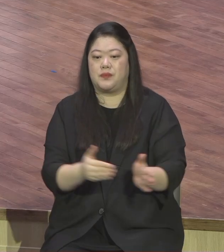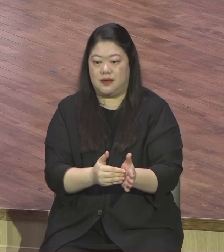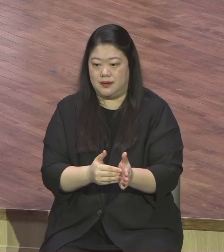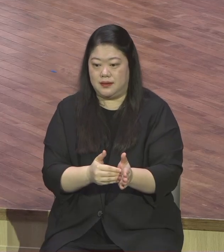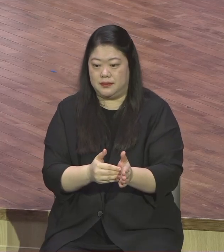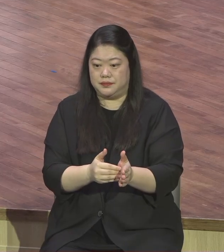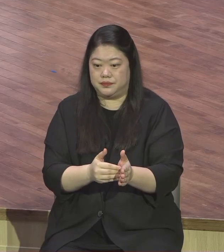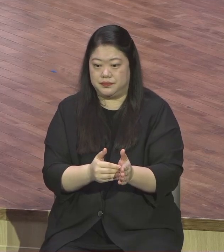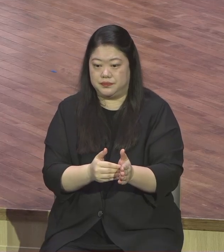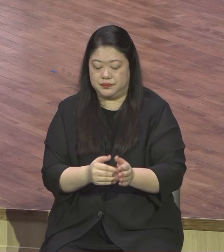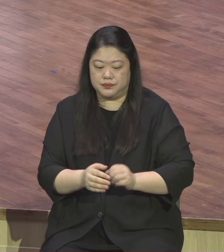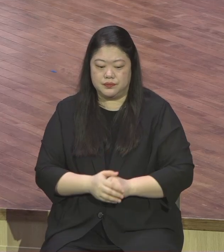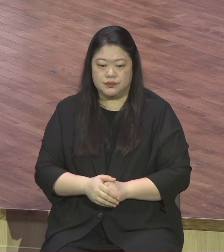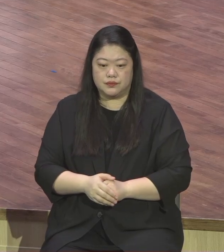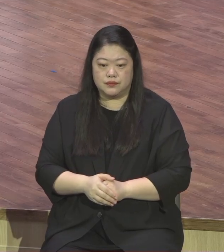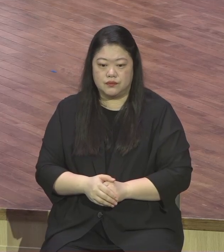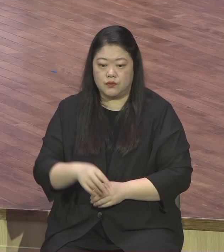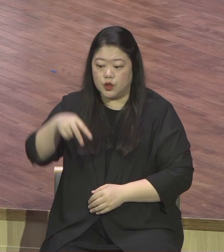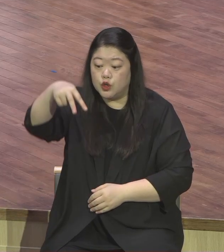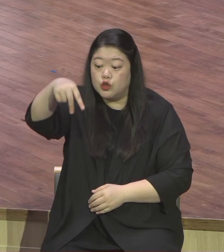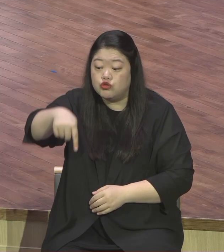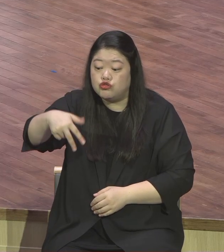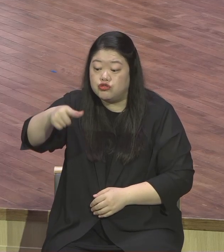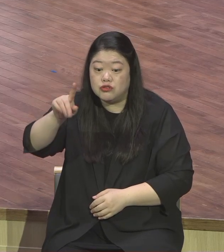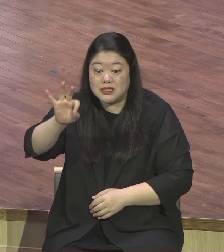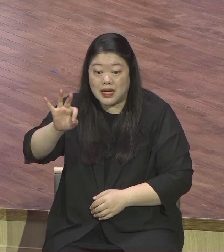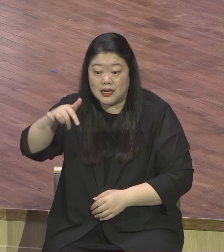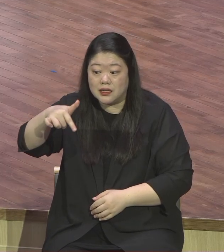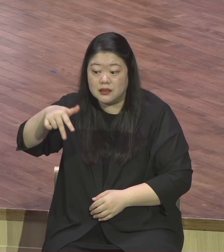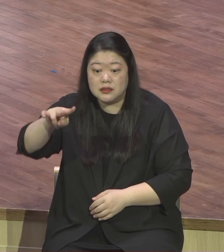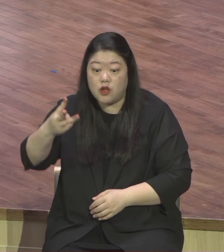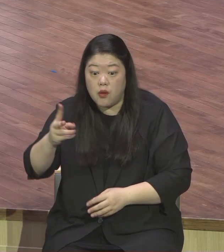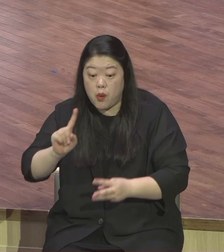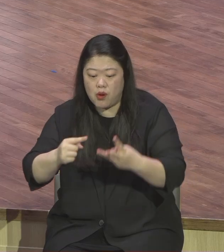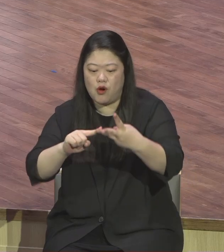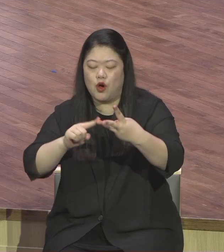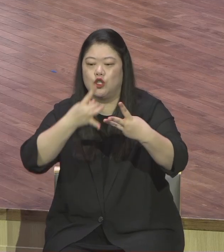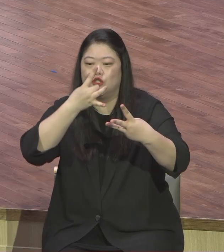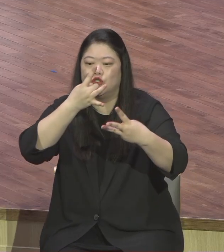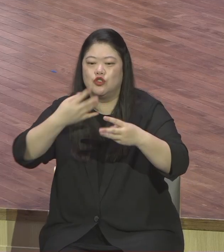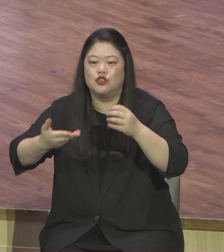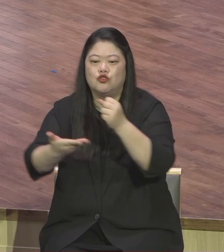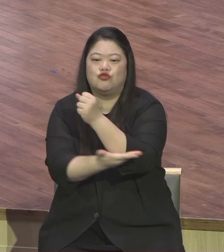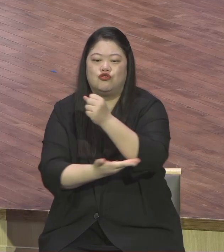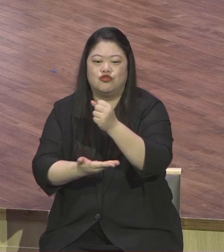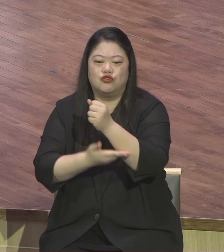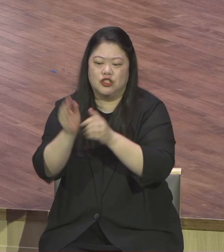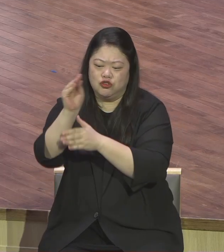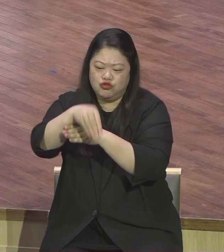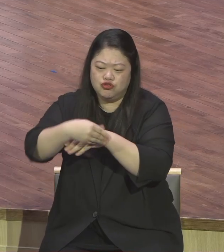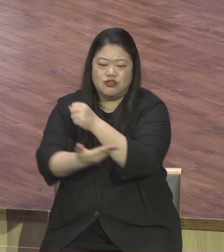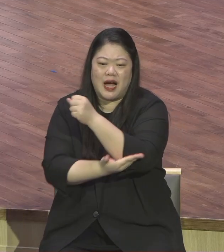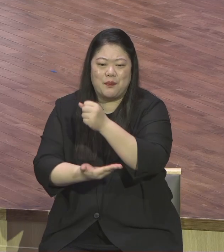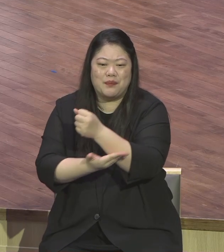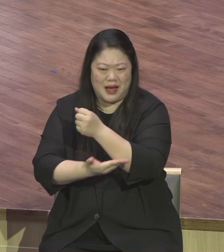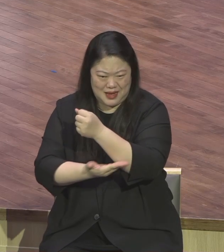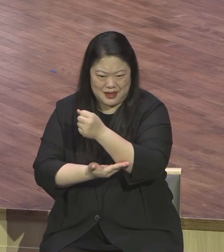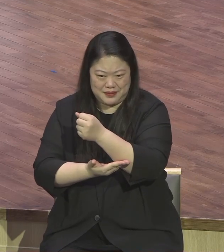우리가 잘 아는 추수감사주일이죠. 특별히 맥주절은 밀이나 보리를 추수하고 난